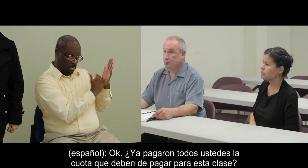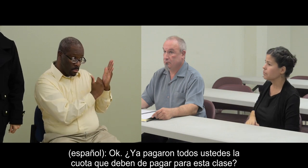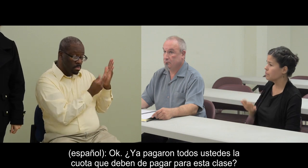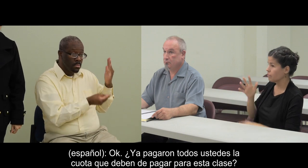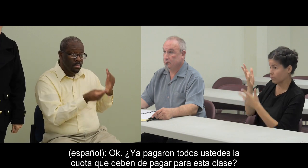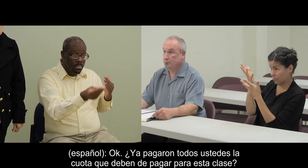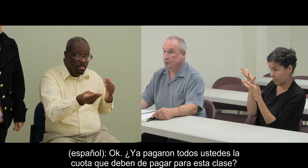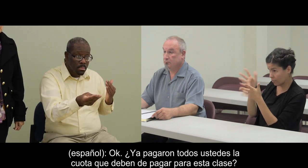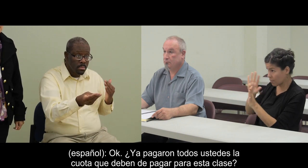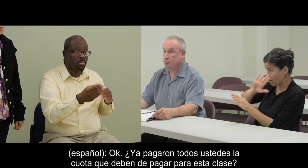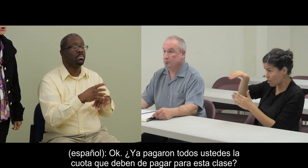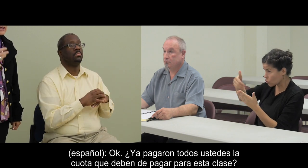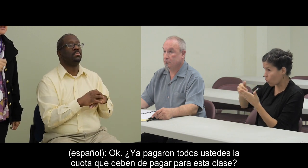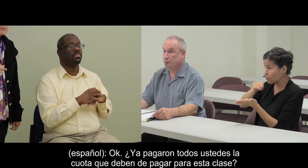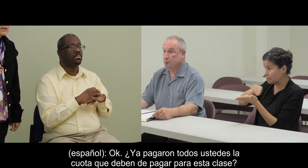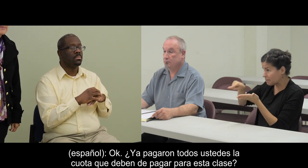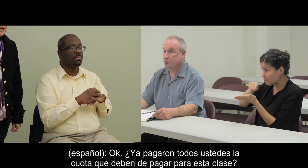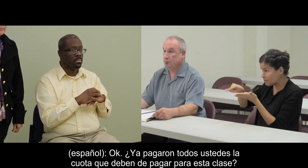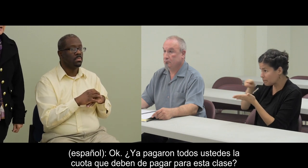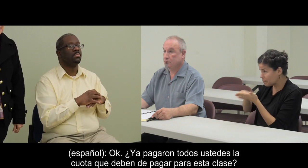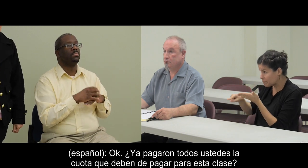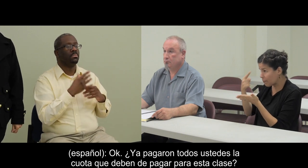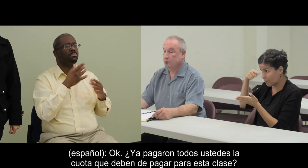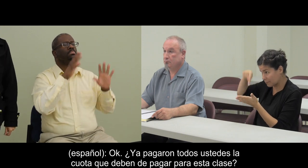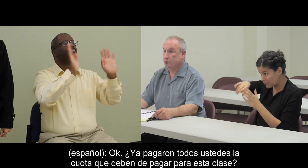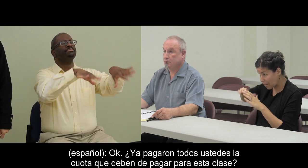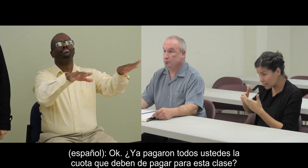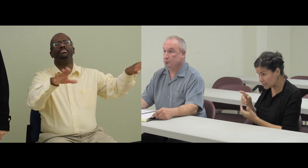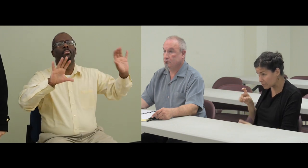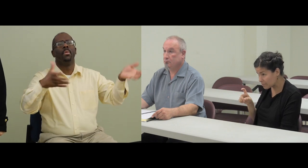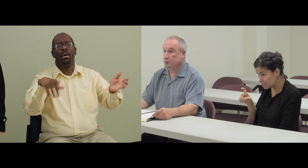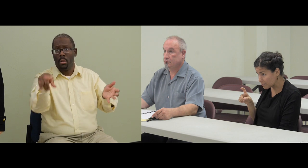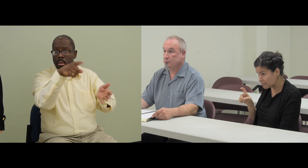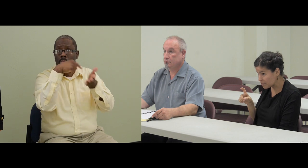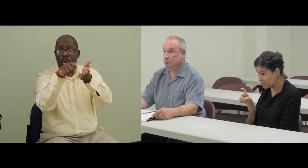todos ustedes la cuota que deben de pagar para esta clase?